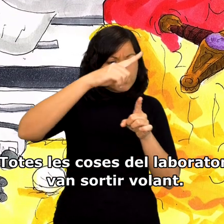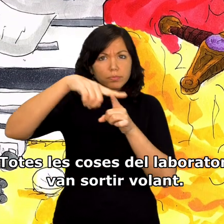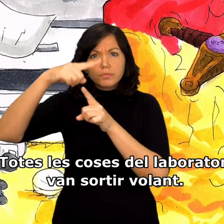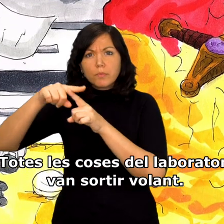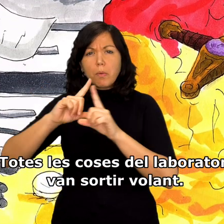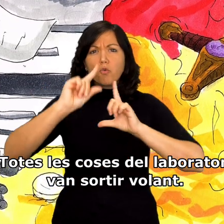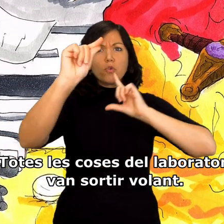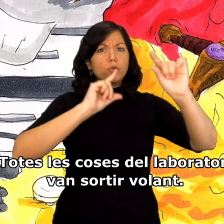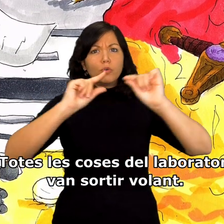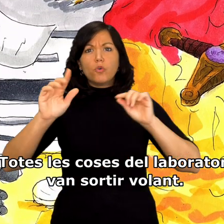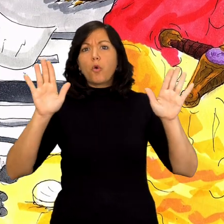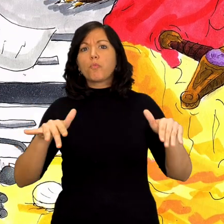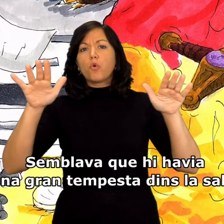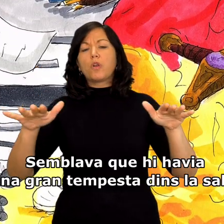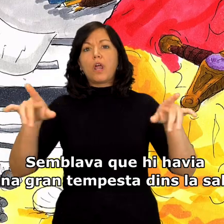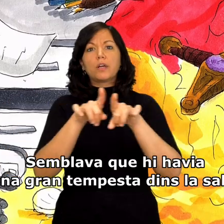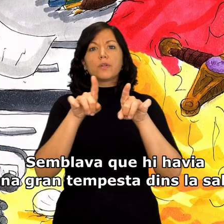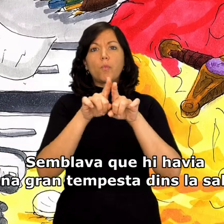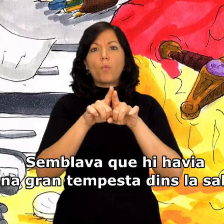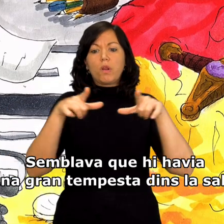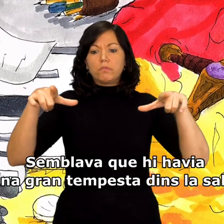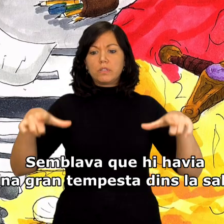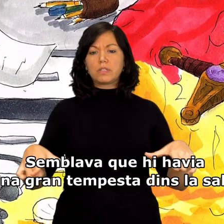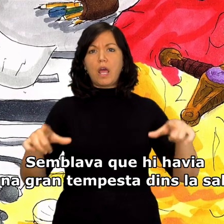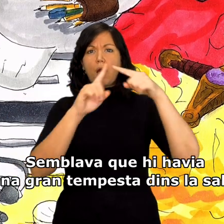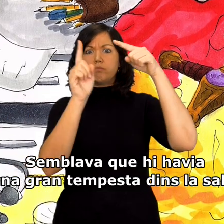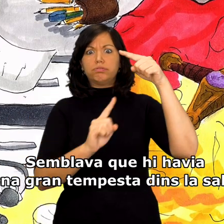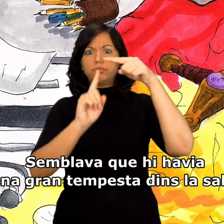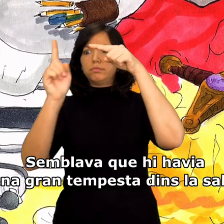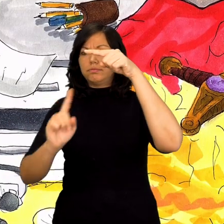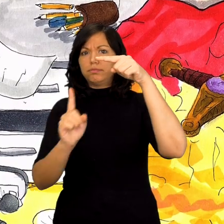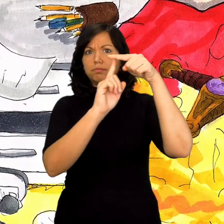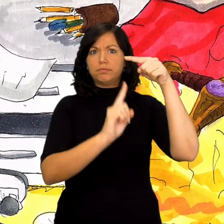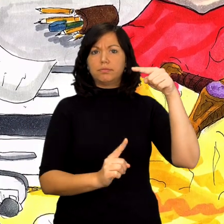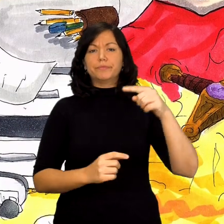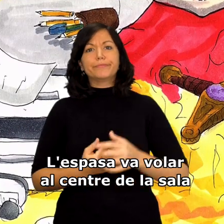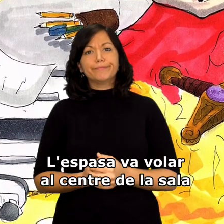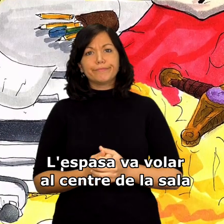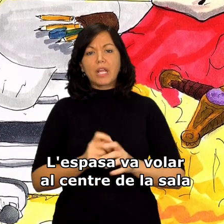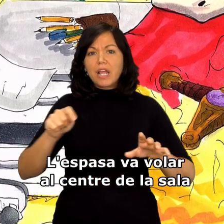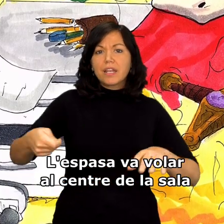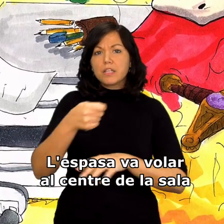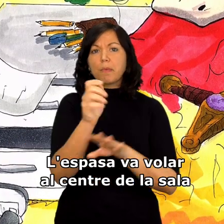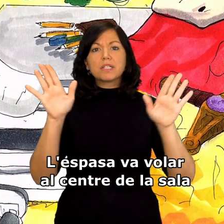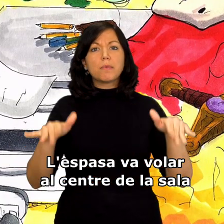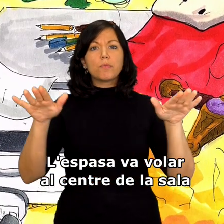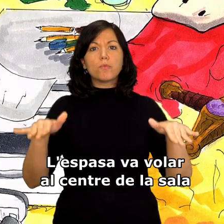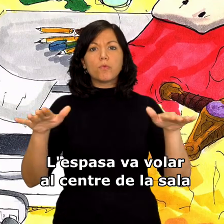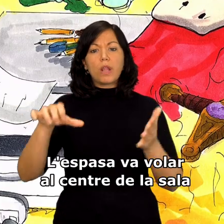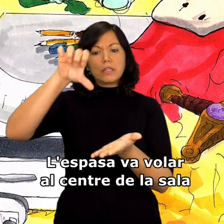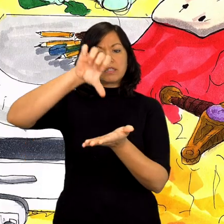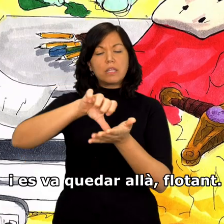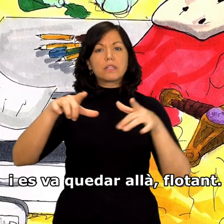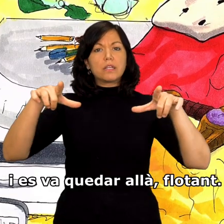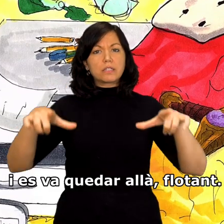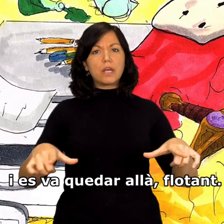del laboratori van sortir volant. Semblava que hi havia una gran tempesta dins la sala. L'espasa va volar al centre de la